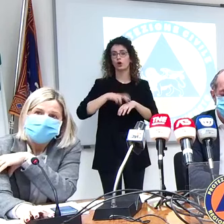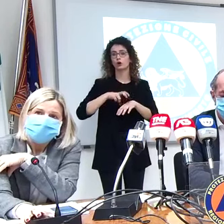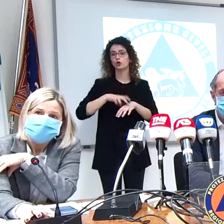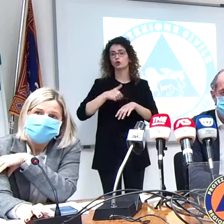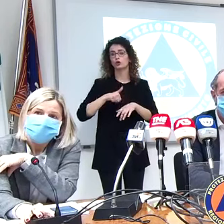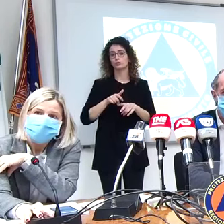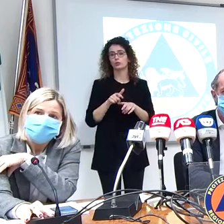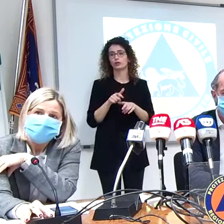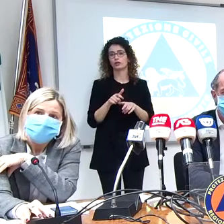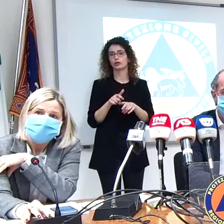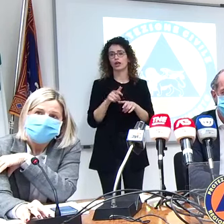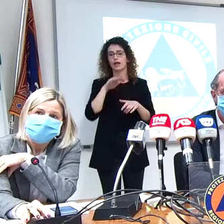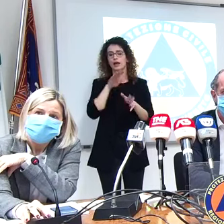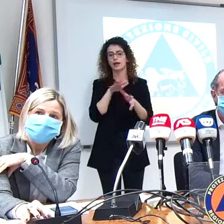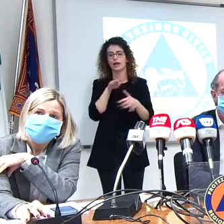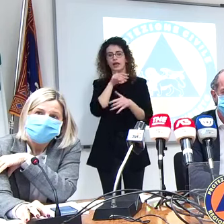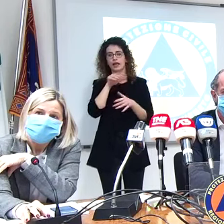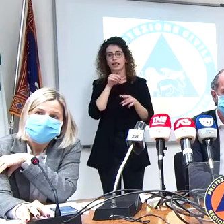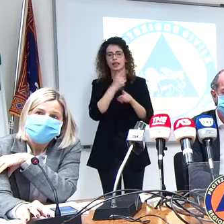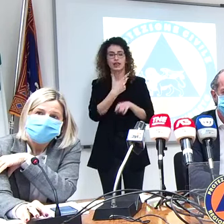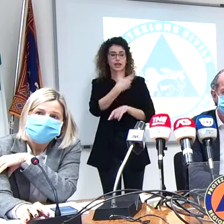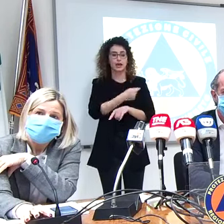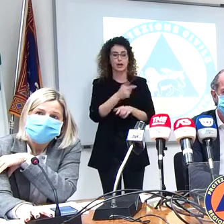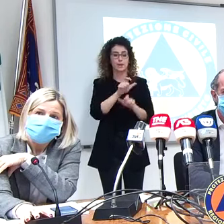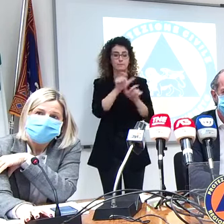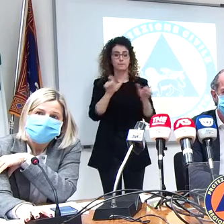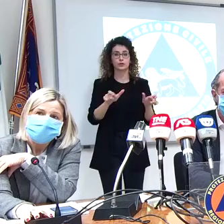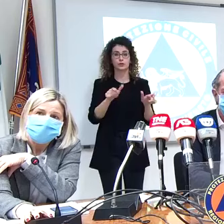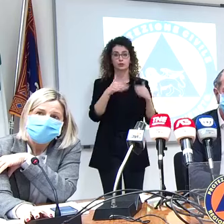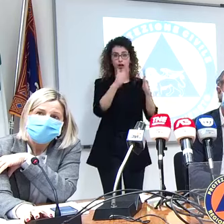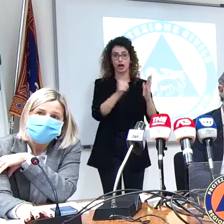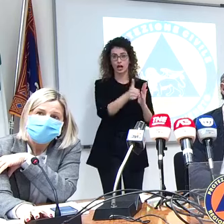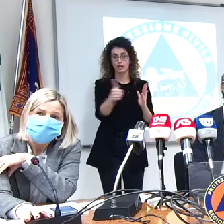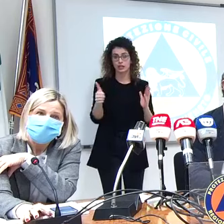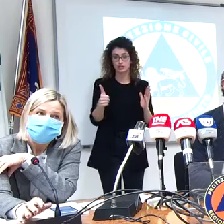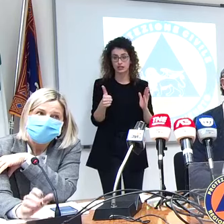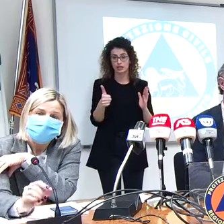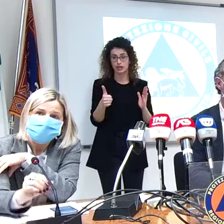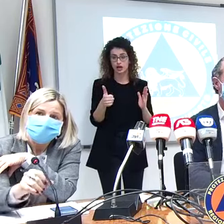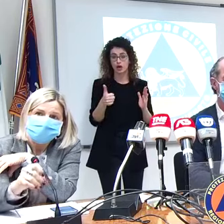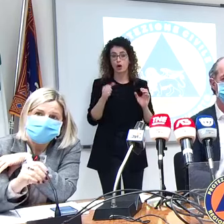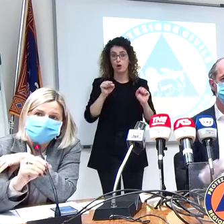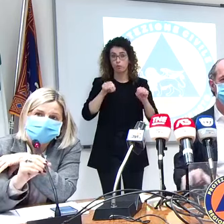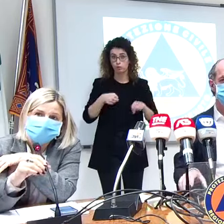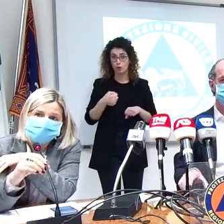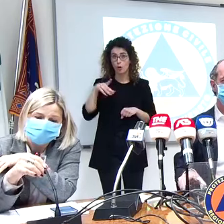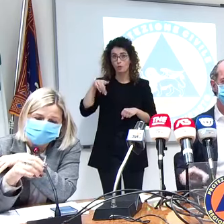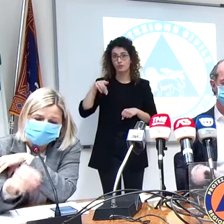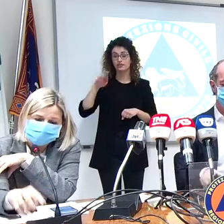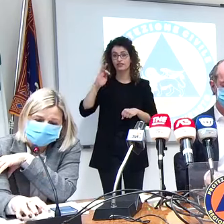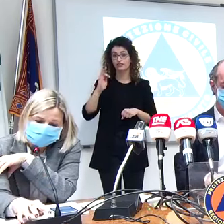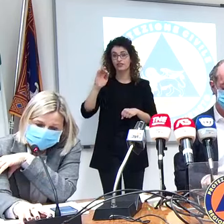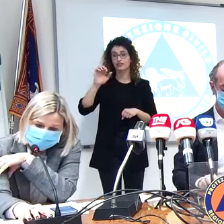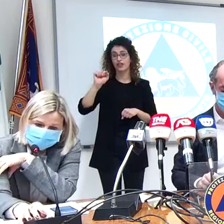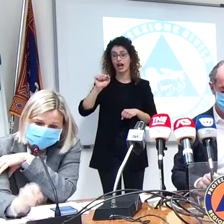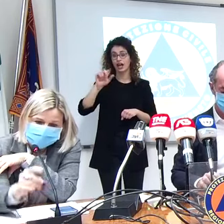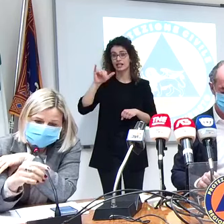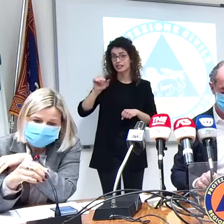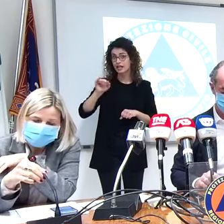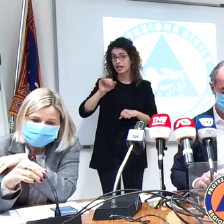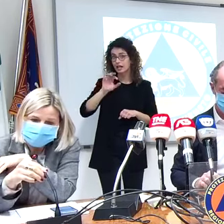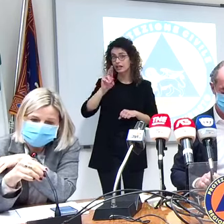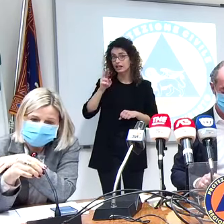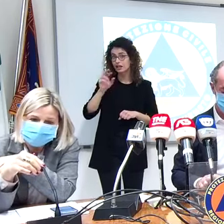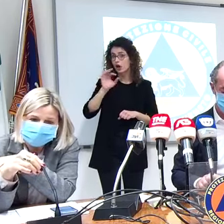quelli che sono a casa, riusciranno a fare il Pfizer a loro spetta? Allora,